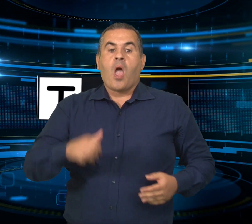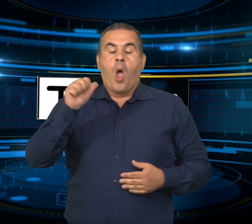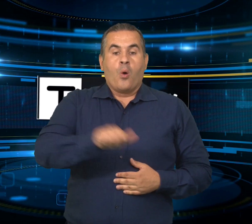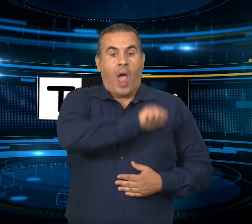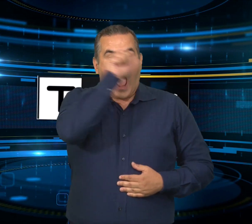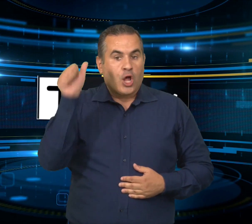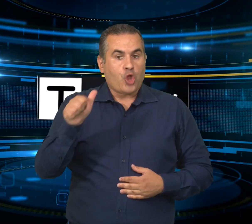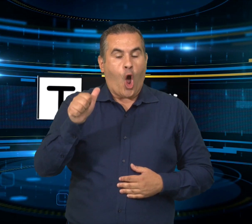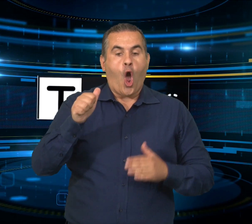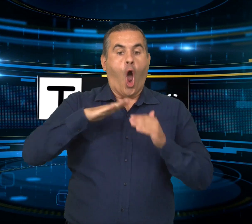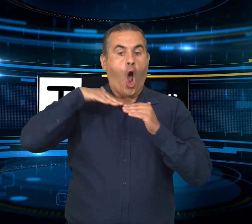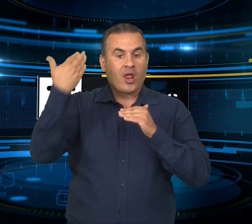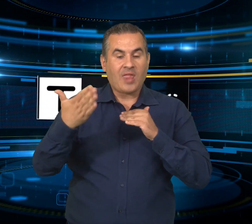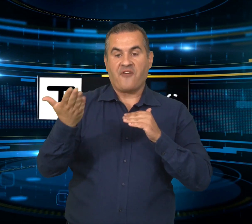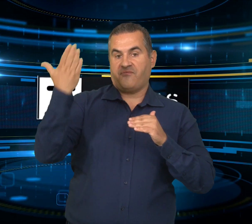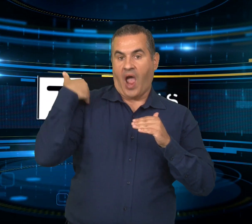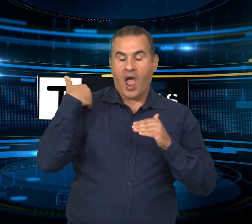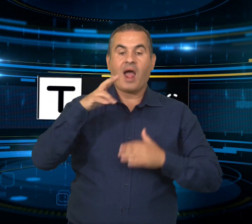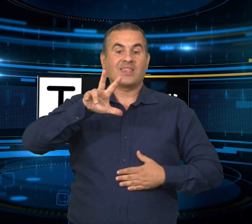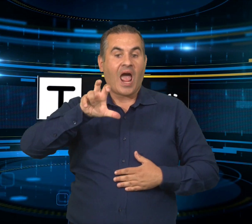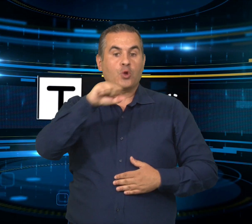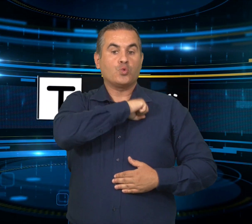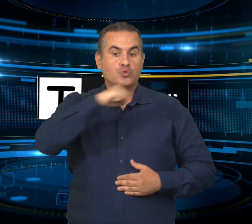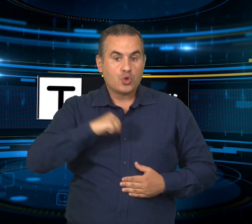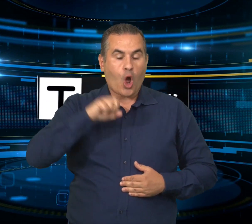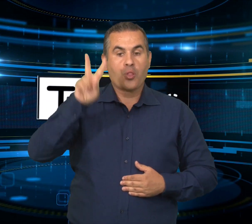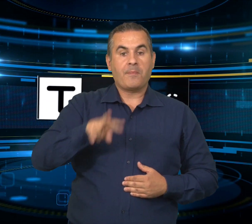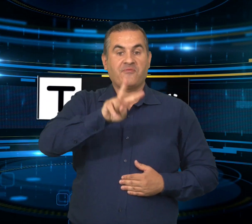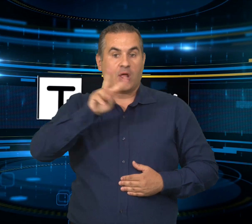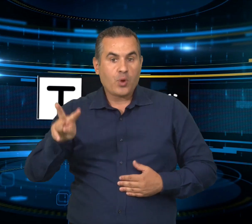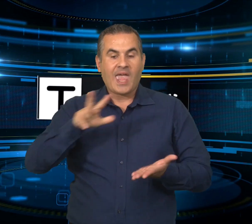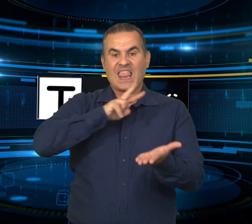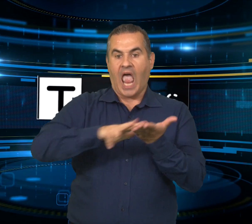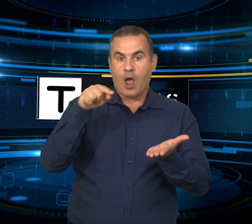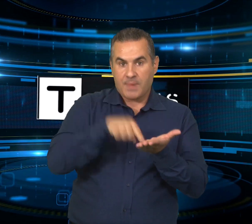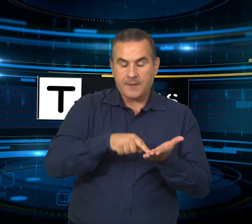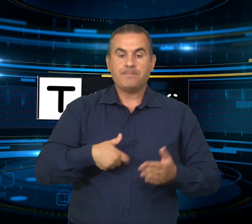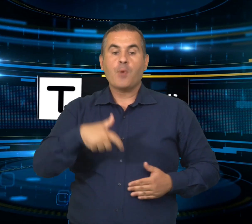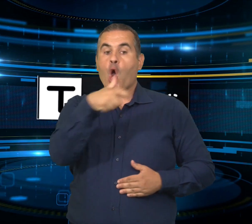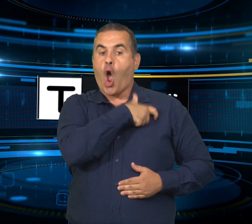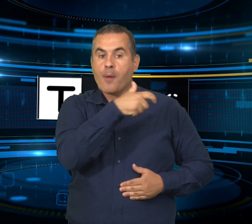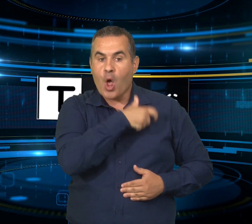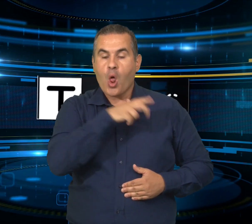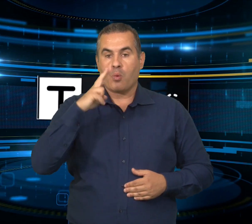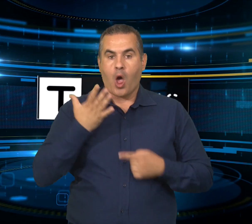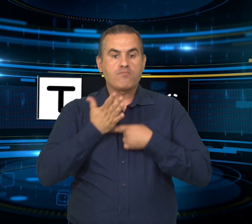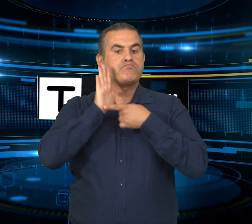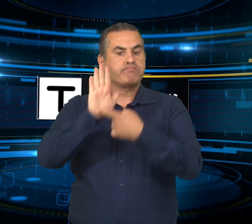È trascorso oltre un anno dalla delibera con cui il 30 giugno 2022 il Comune di Nuro ha manifestato interesse a subentrare al Consorzio per la zona